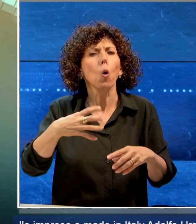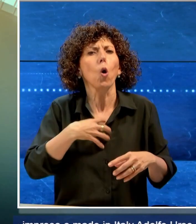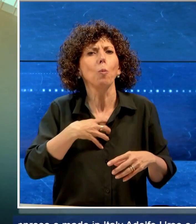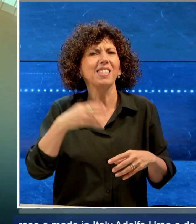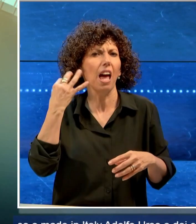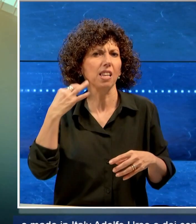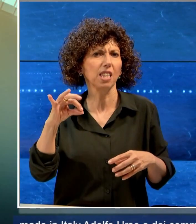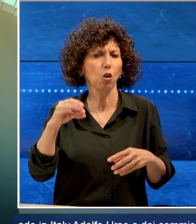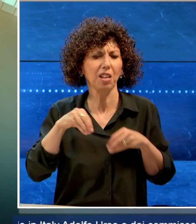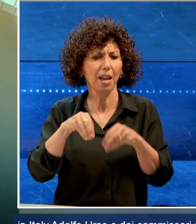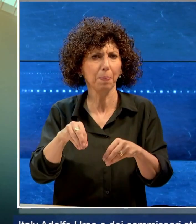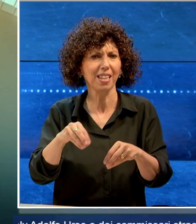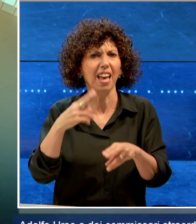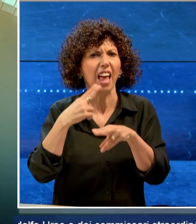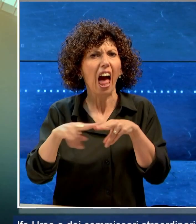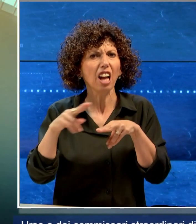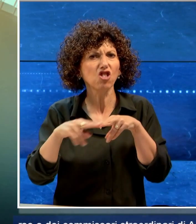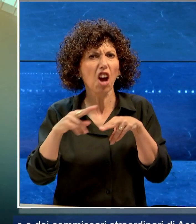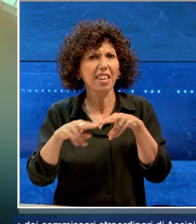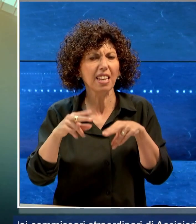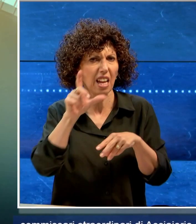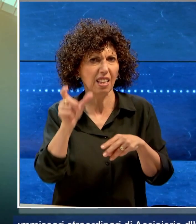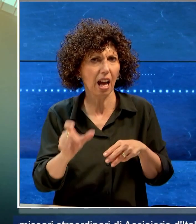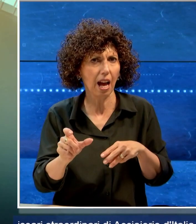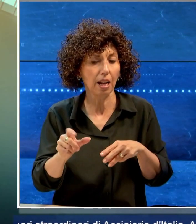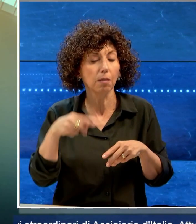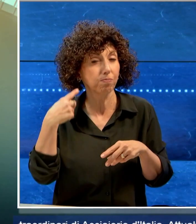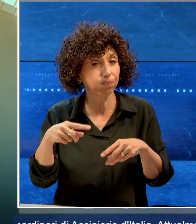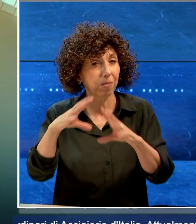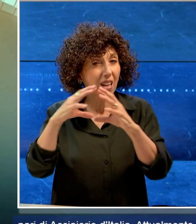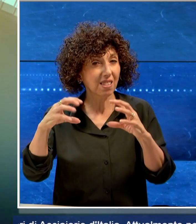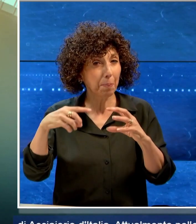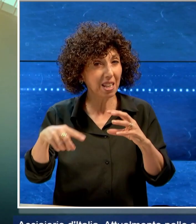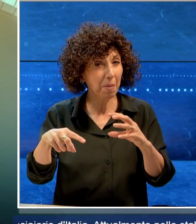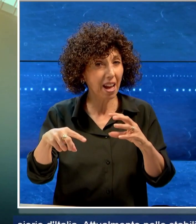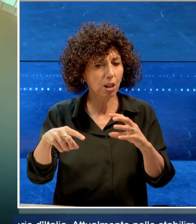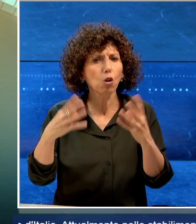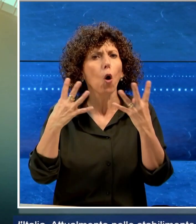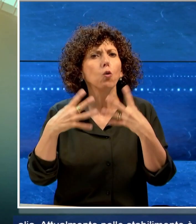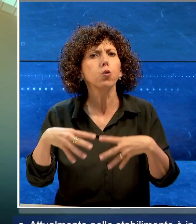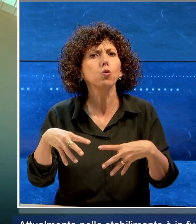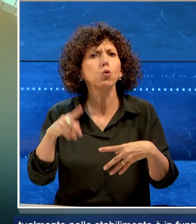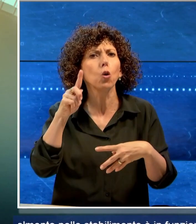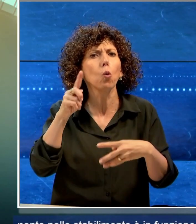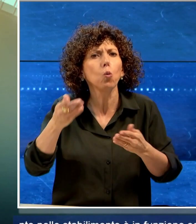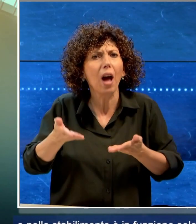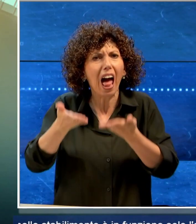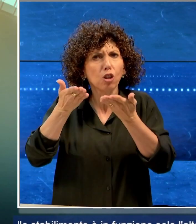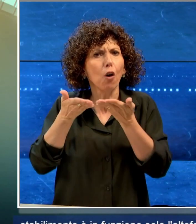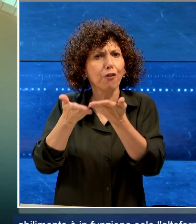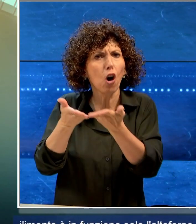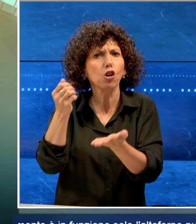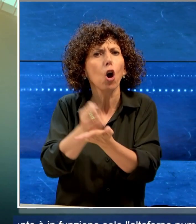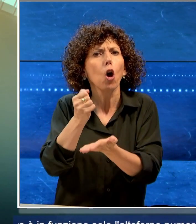straordinari di Acciaieria d'Italia. Attualmente nello stabilimento è in funzione solo l'alto forno numero